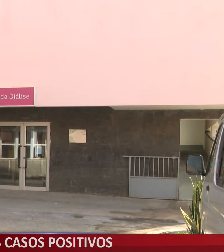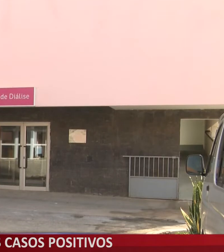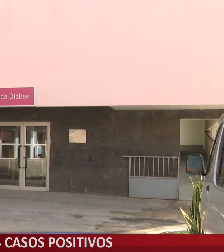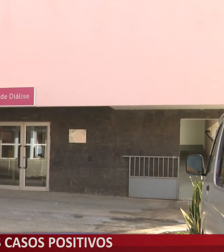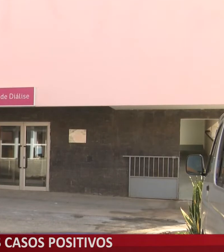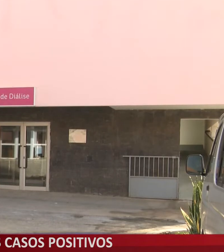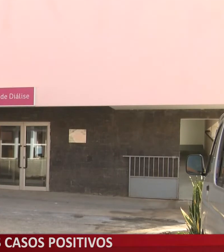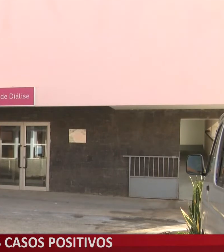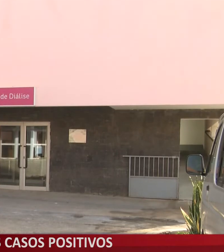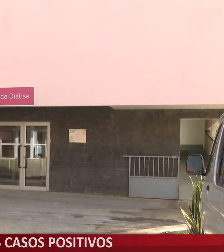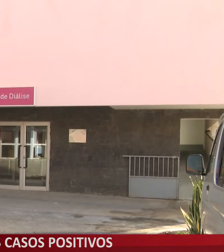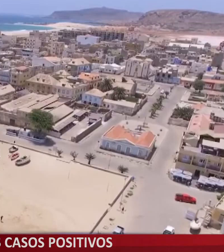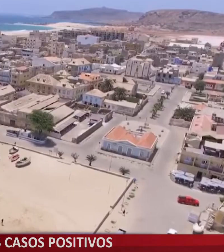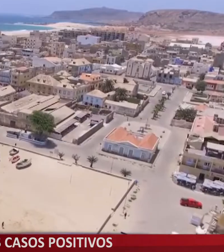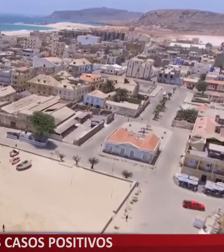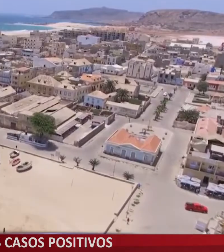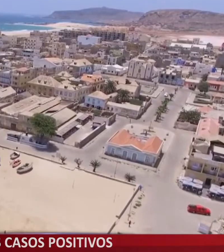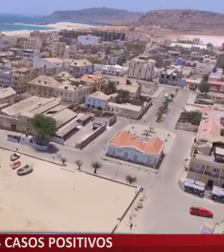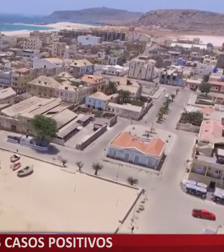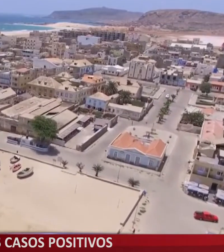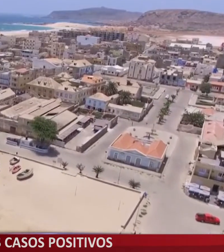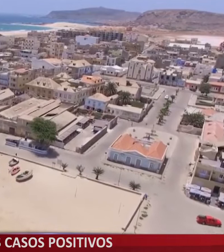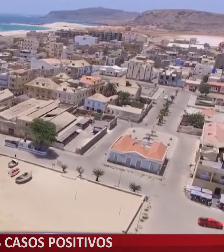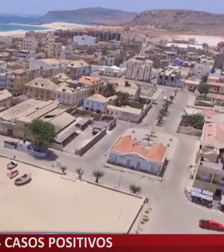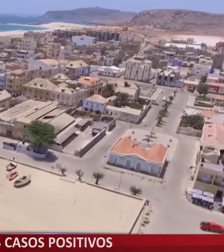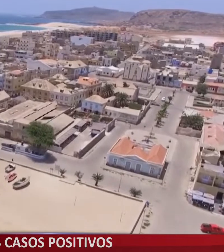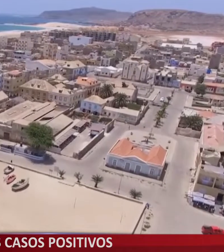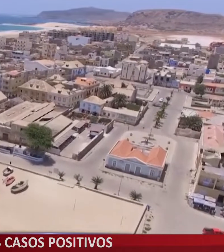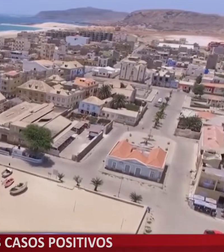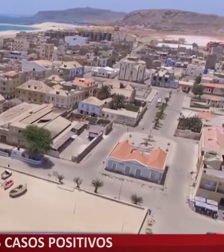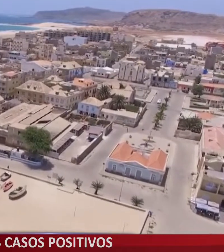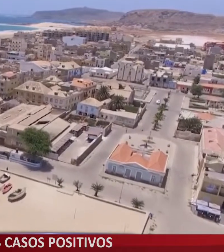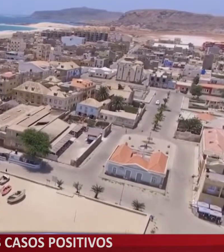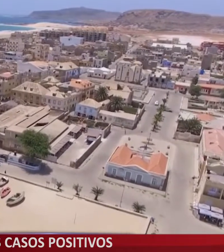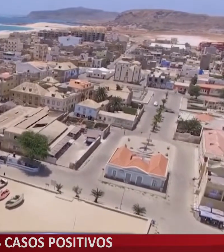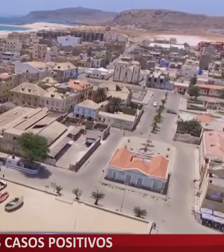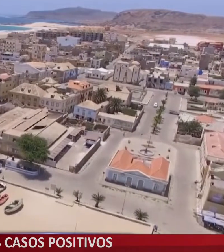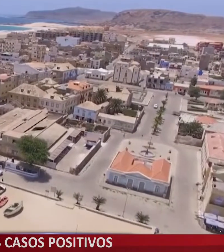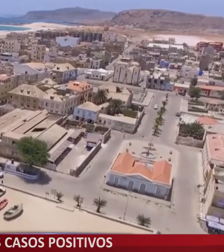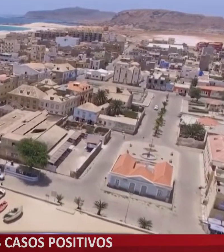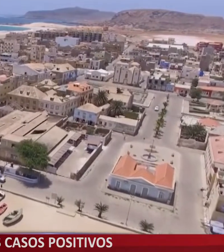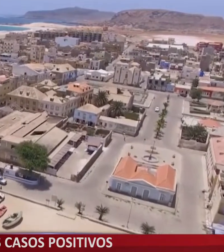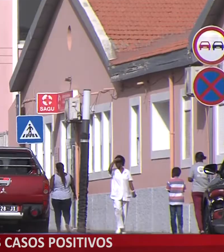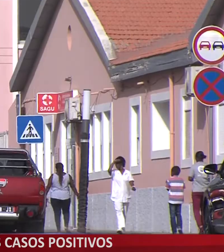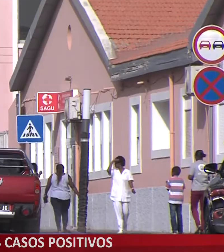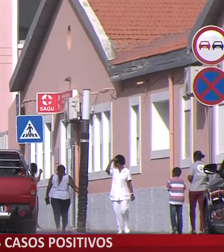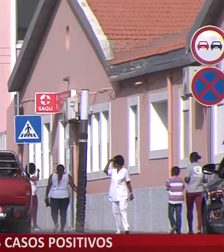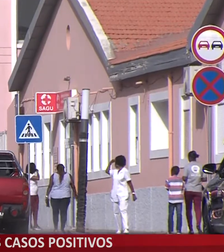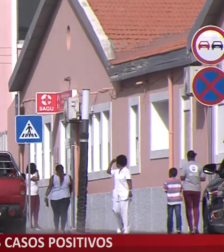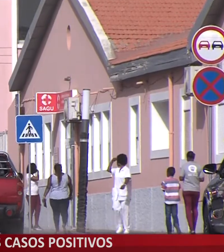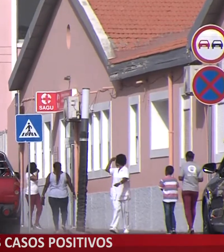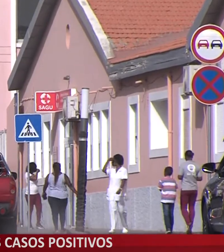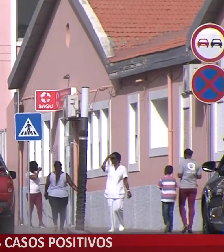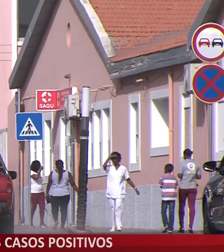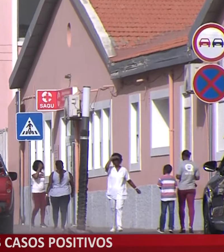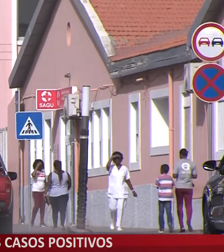situação na ilha da Boa Vista está controlada. Agora pergunto, como é que descreve o estado da cidade da